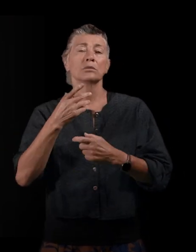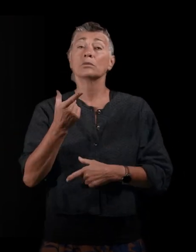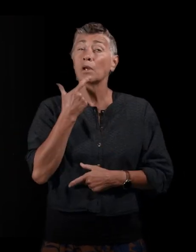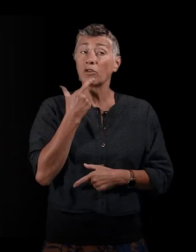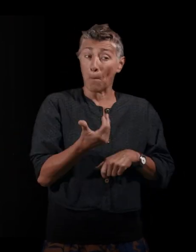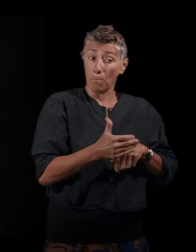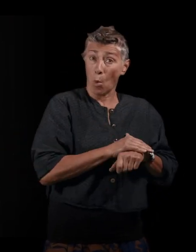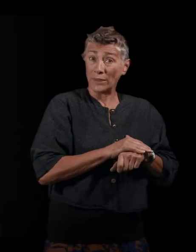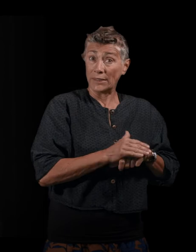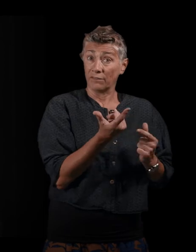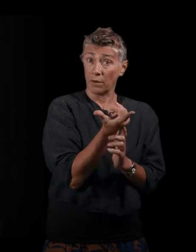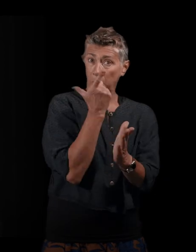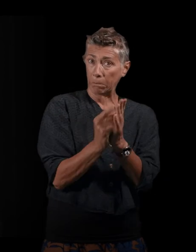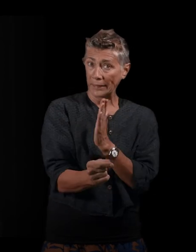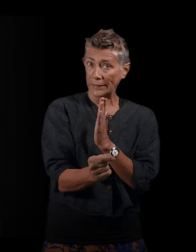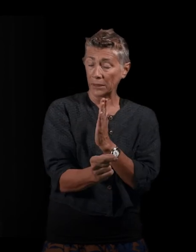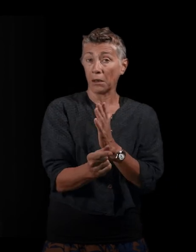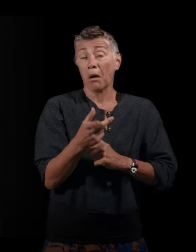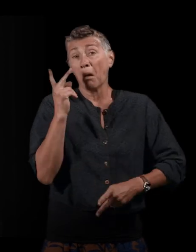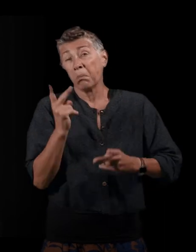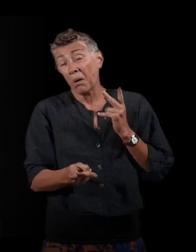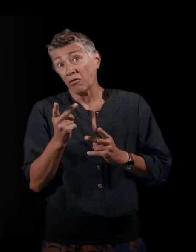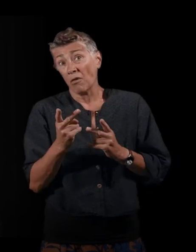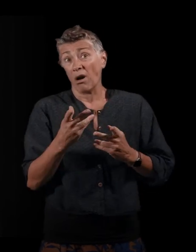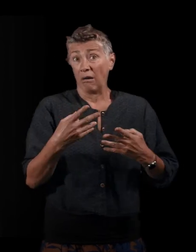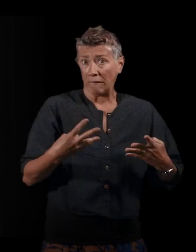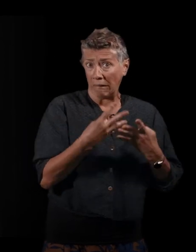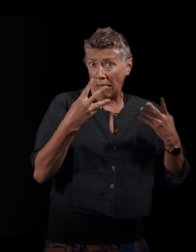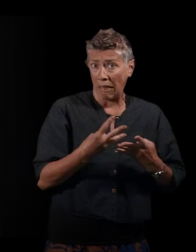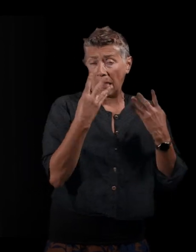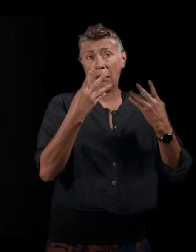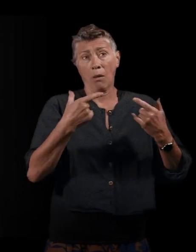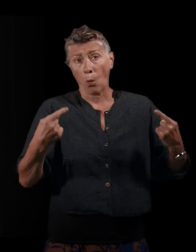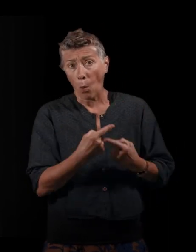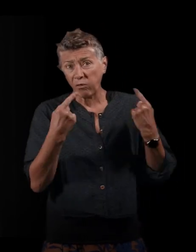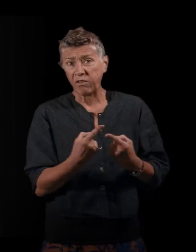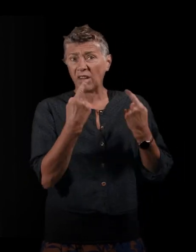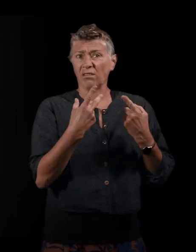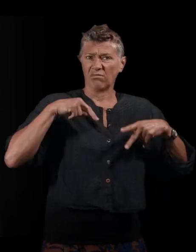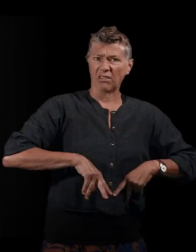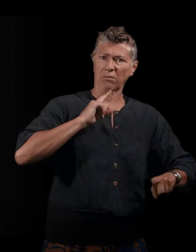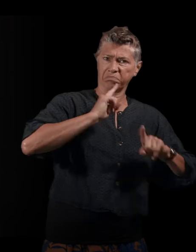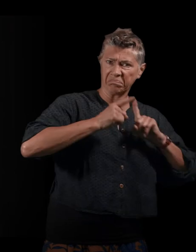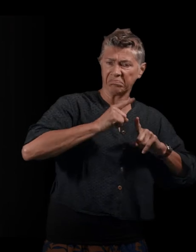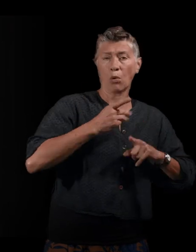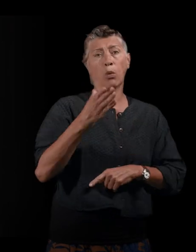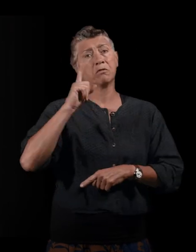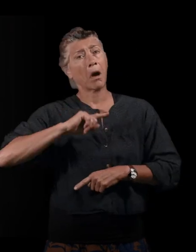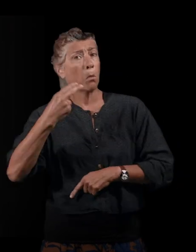elles sont parties, certaines ont fui des guerres, des conflits, des dictatures, d'autres non. Elles ont fui plutôt